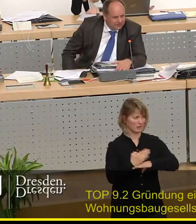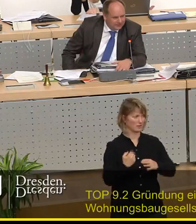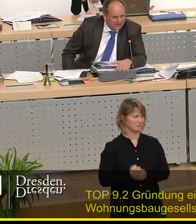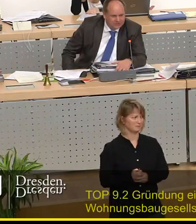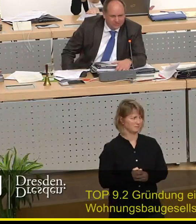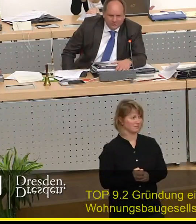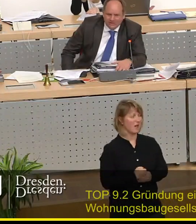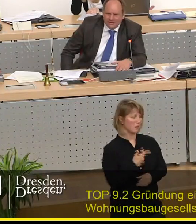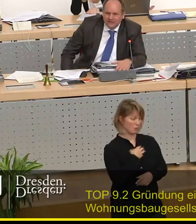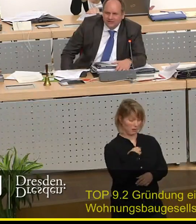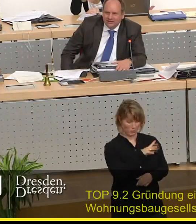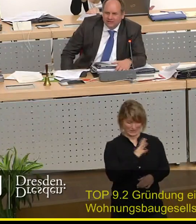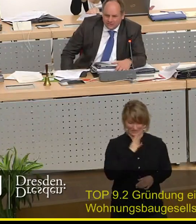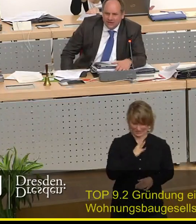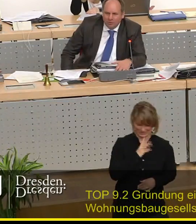Also,